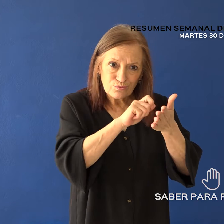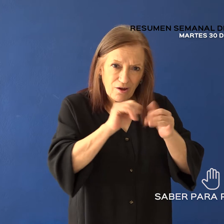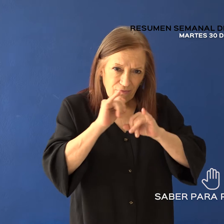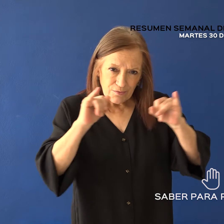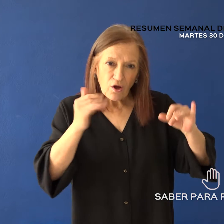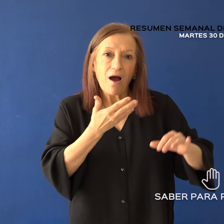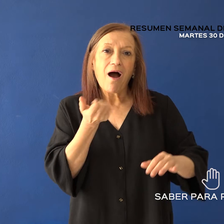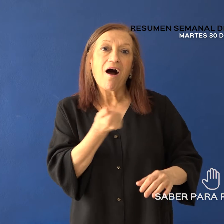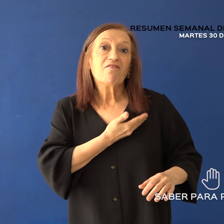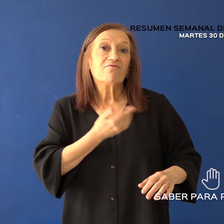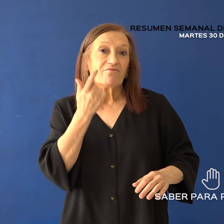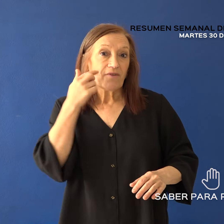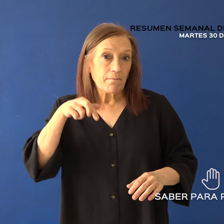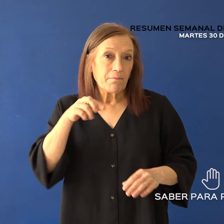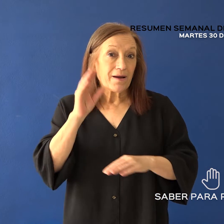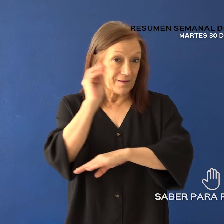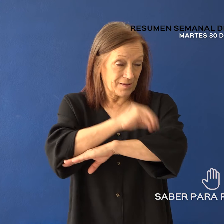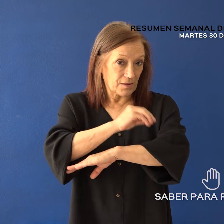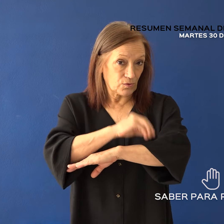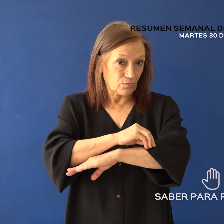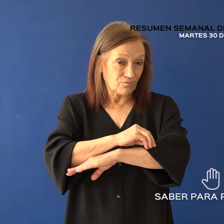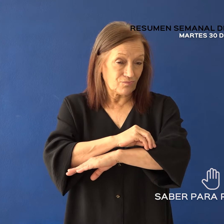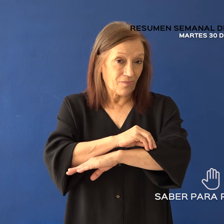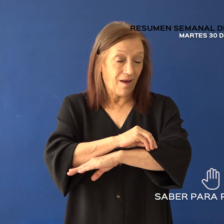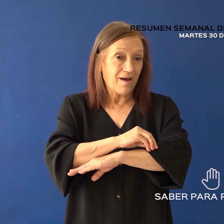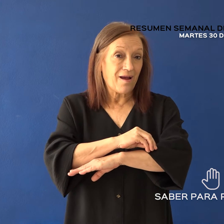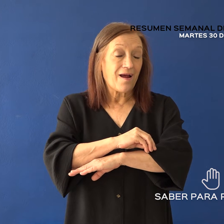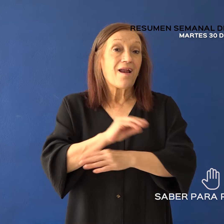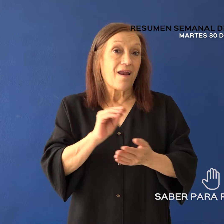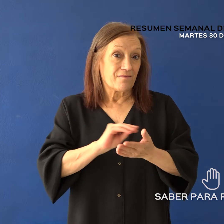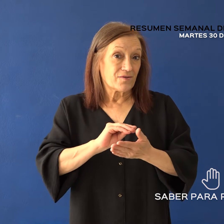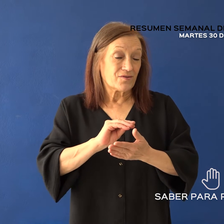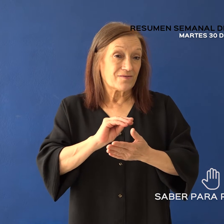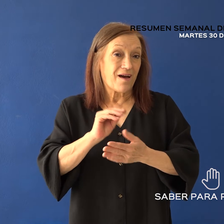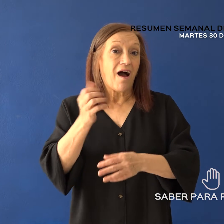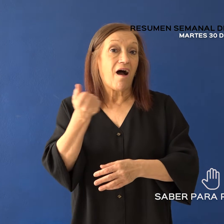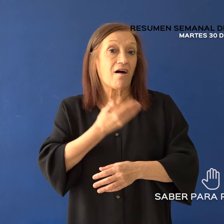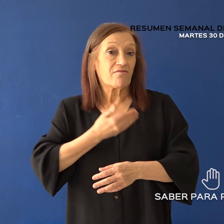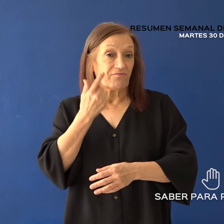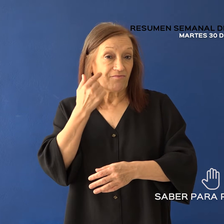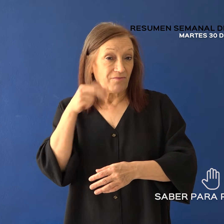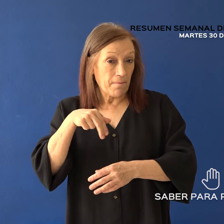para Santa Cruz. La Agencia Santa Cruceña de Ingresos Públicos informa